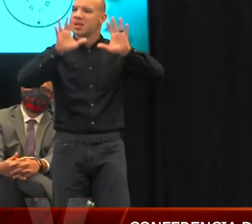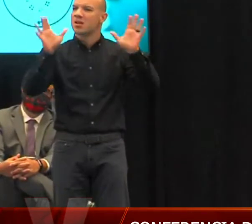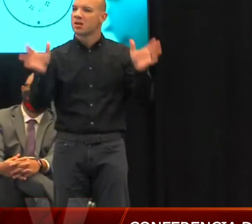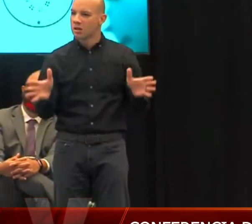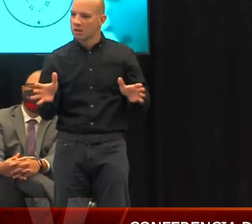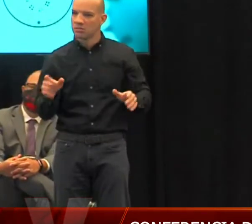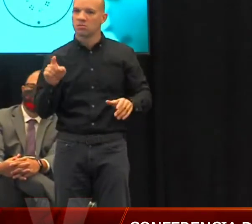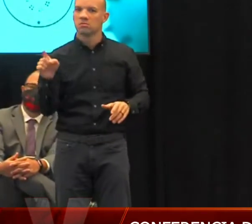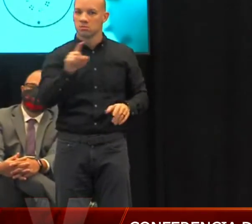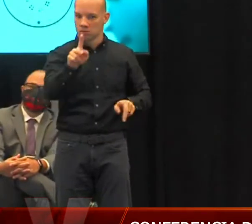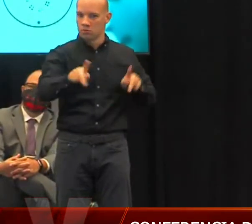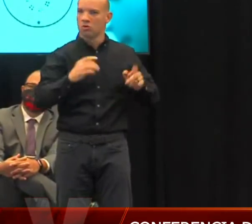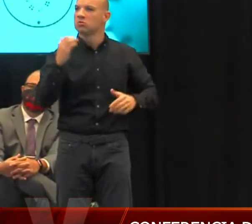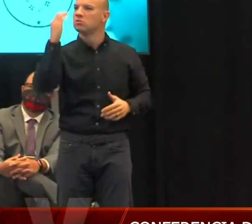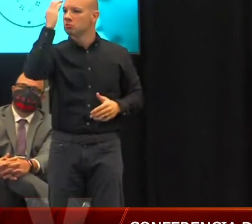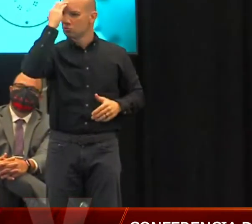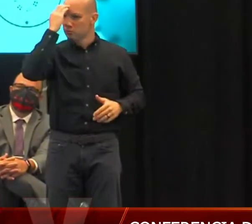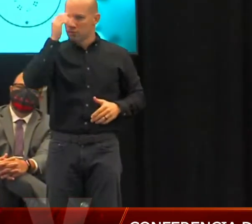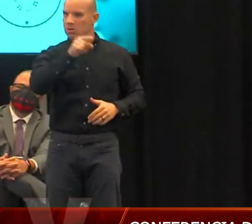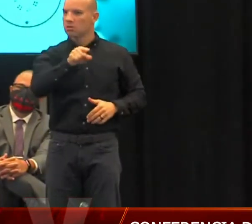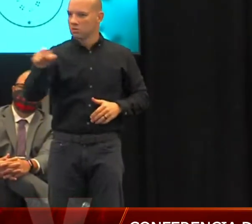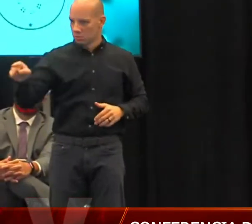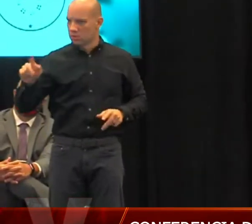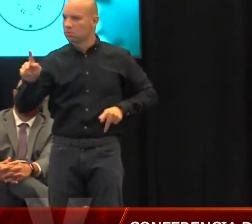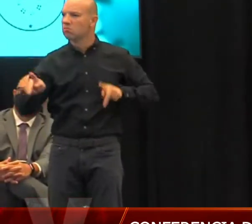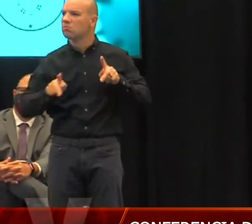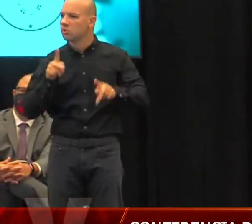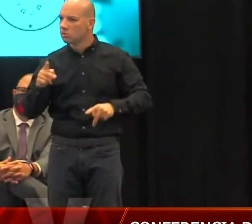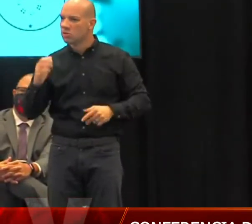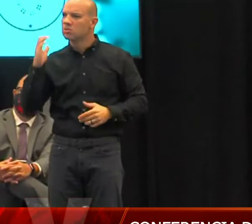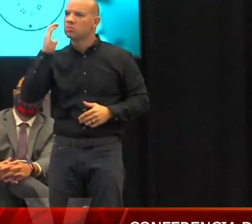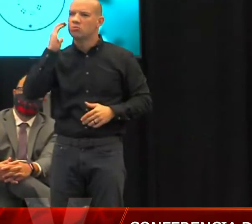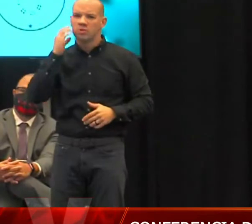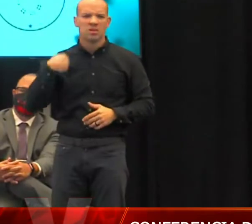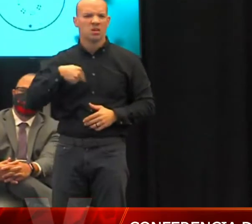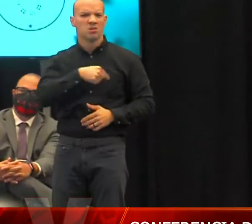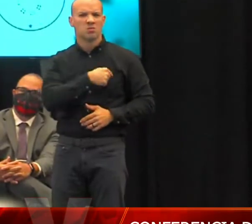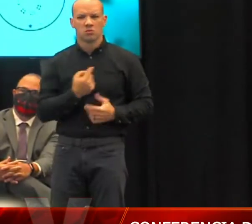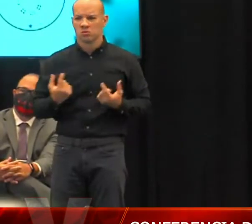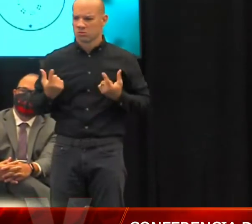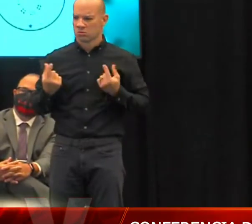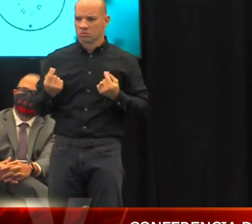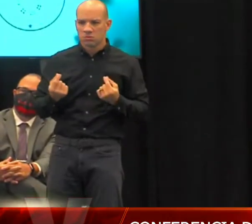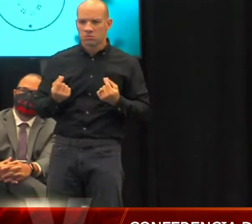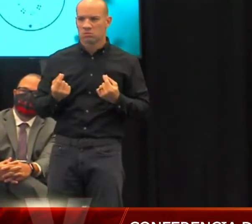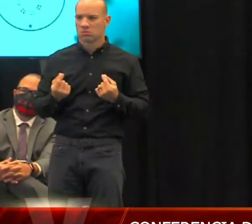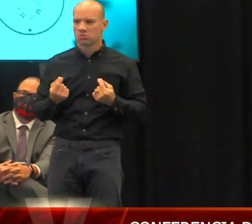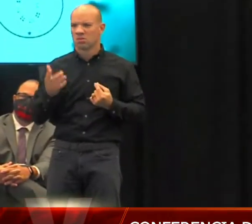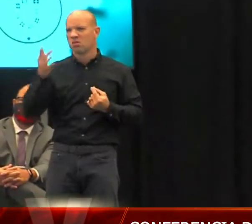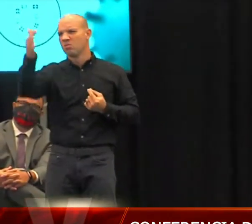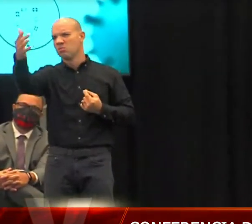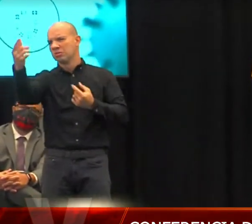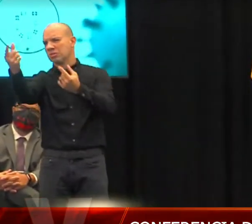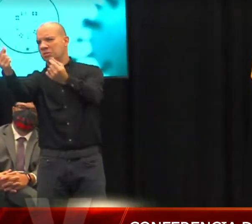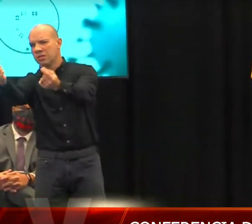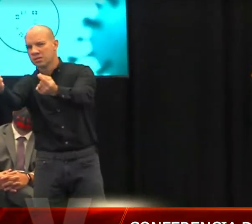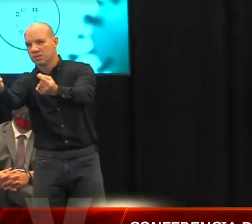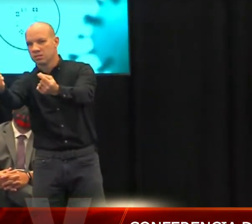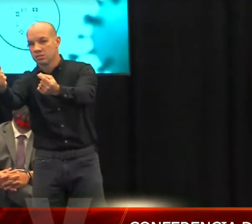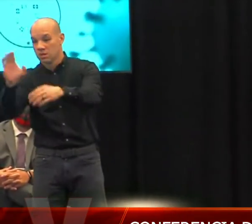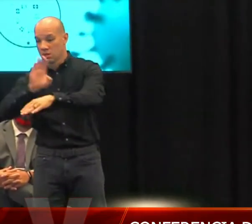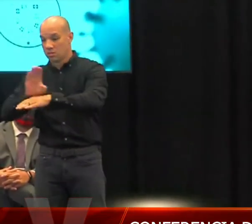para que el país supiera, y todos ustedes como ciudadanos, dónde estábamos y hacia dónde nos podíamos dirigir y que los empresarios pudieran tomar